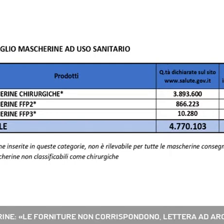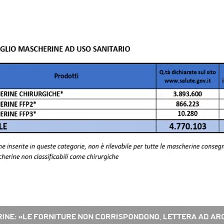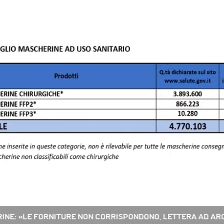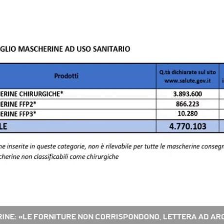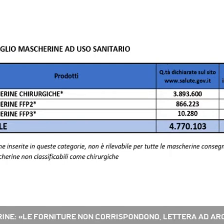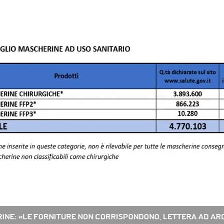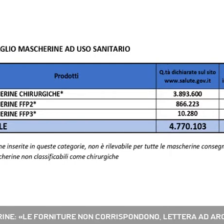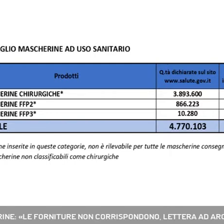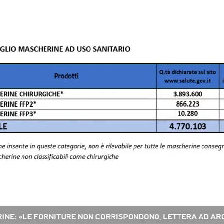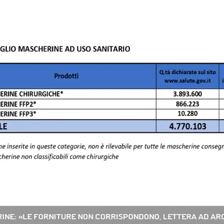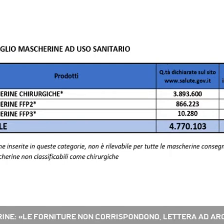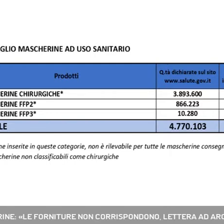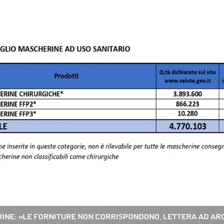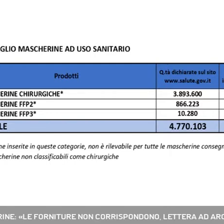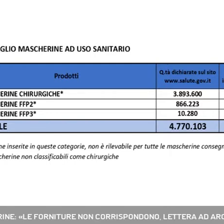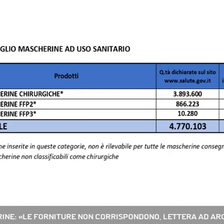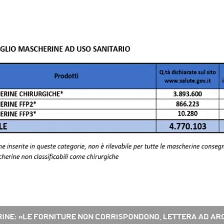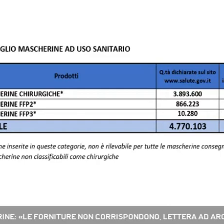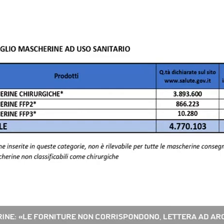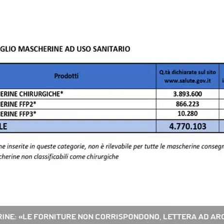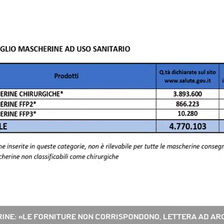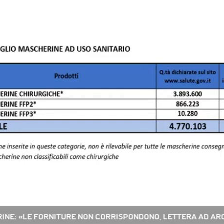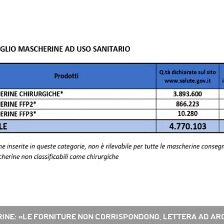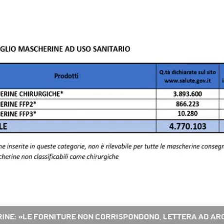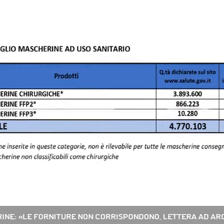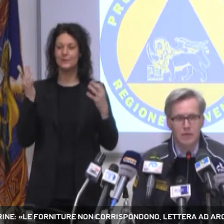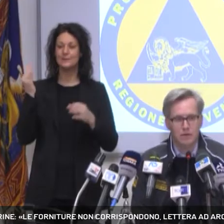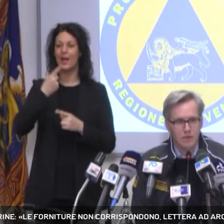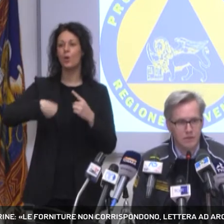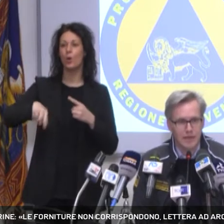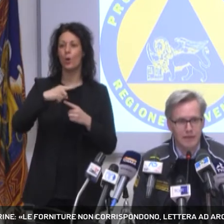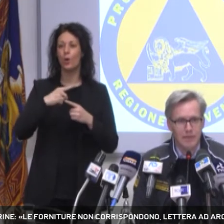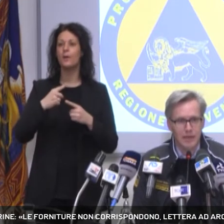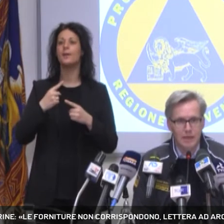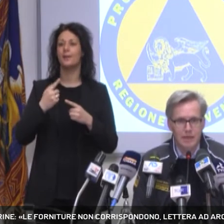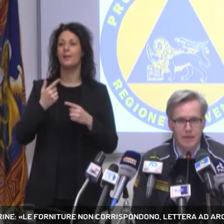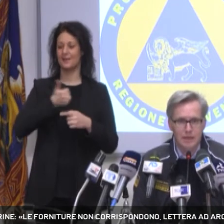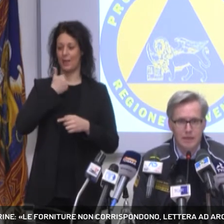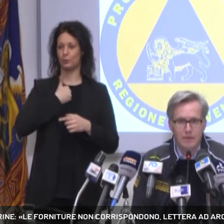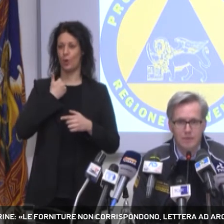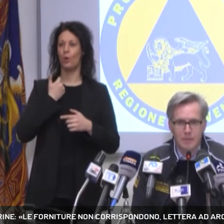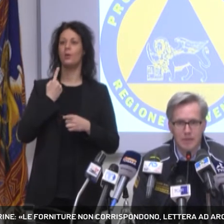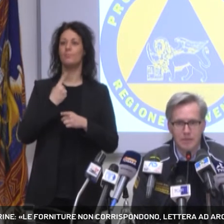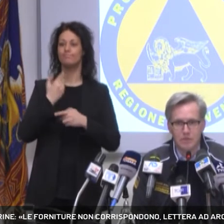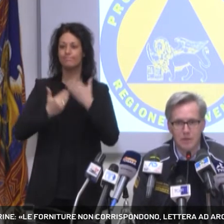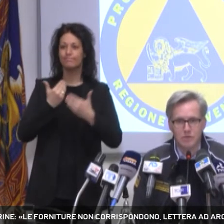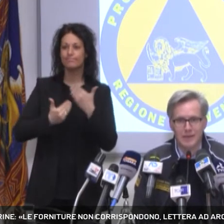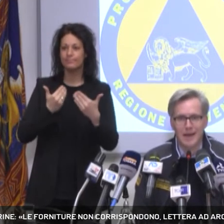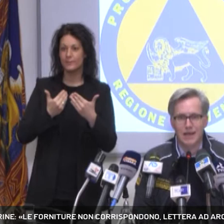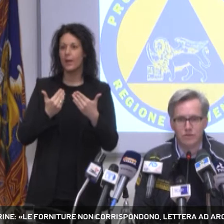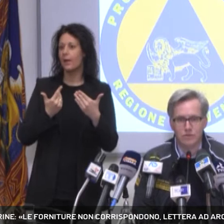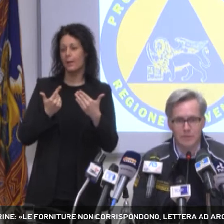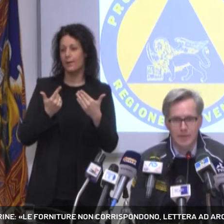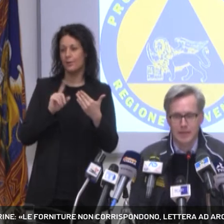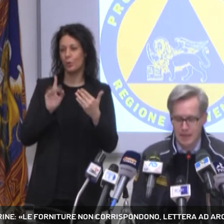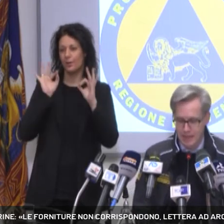materiale, però è del tutto evidente che se non ci fossimo mossi con le nostre gambe ovviamente queste non sarebbero state